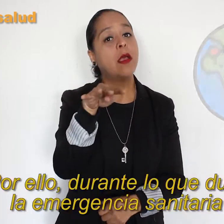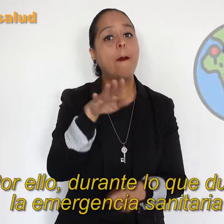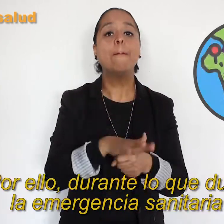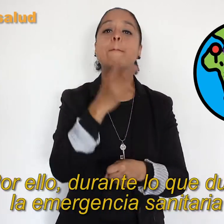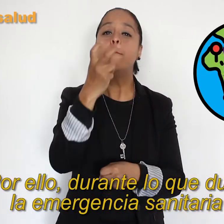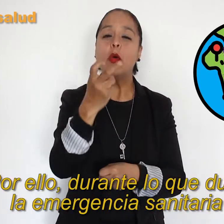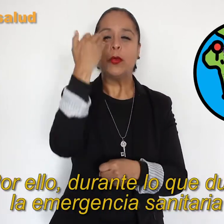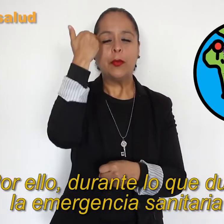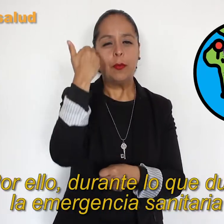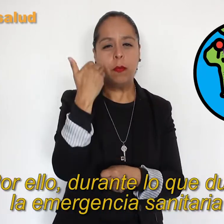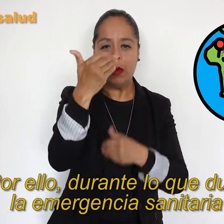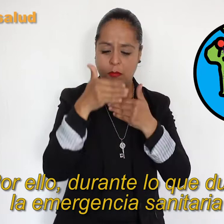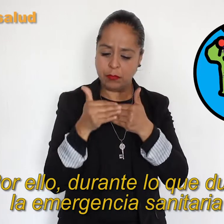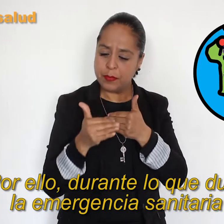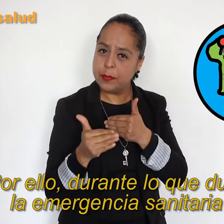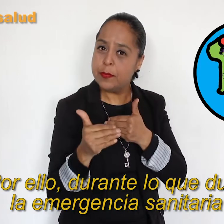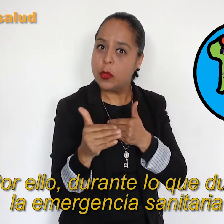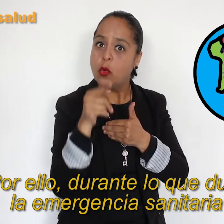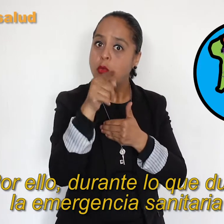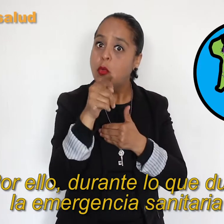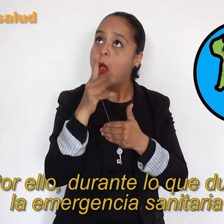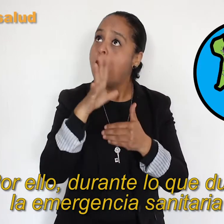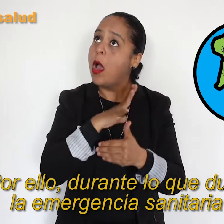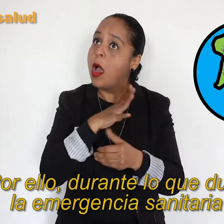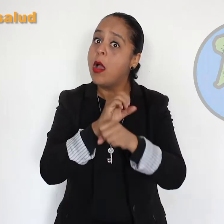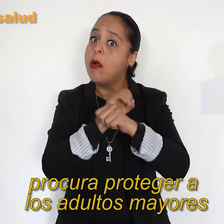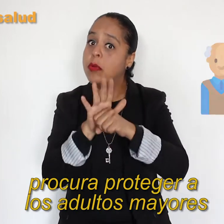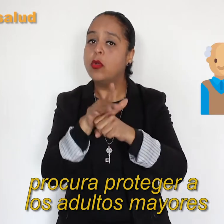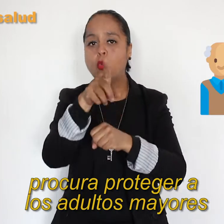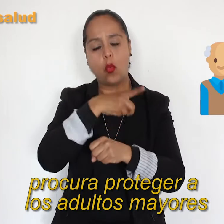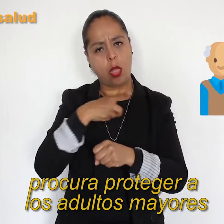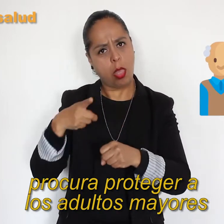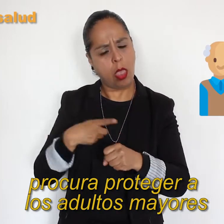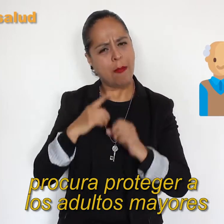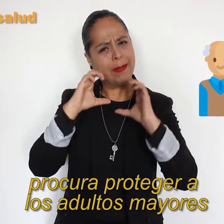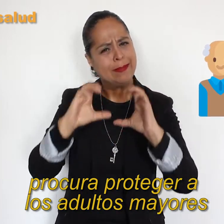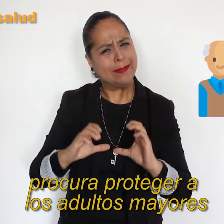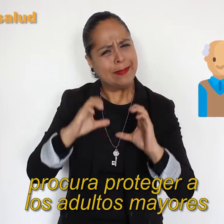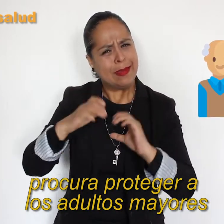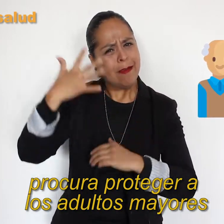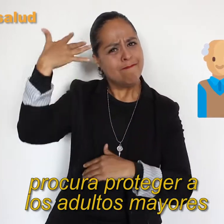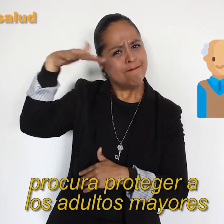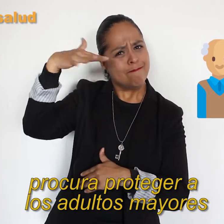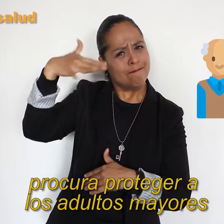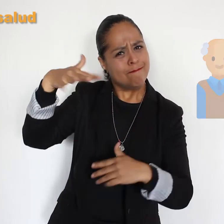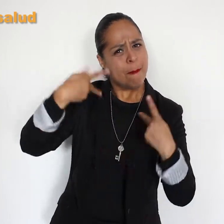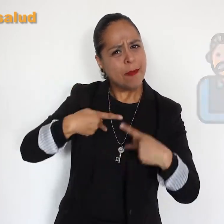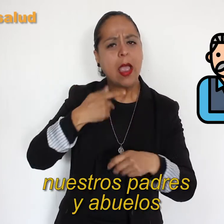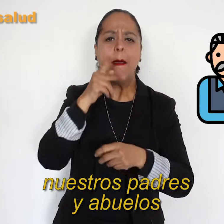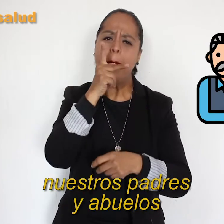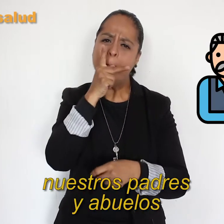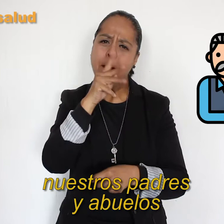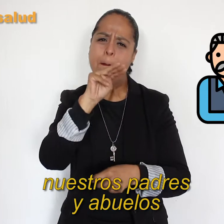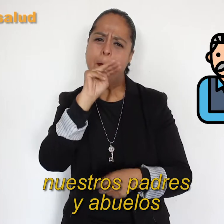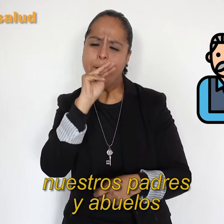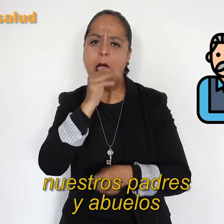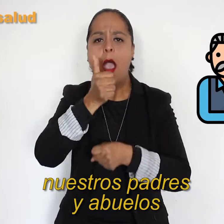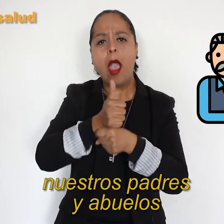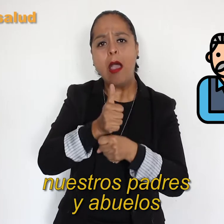Por ello, durante lo que dura la emergencia sanitaria, procura proteger a los adultos mayores, nuestros padres y abuelos.